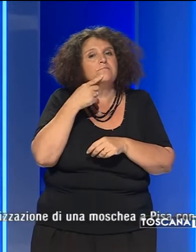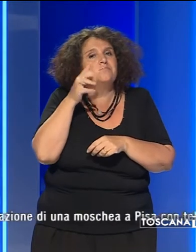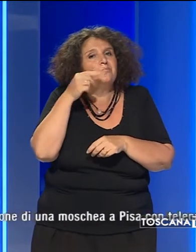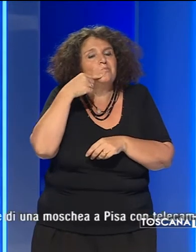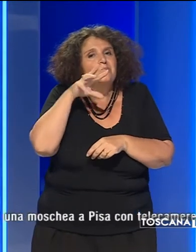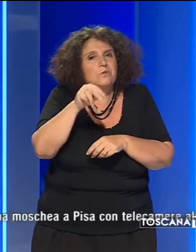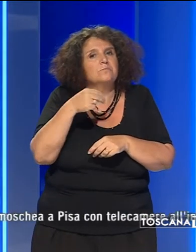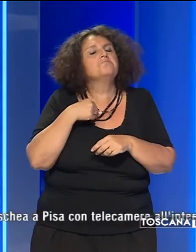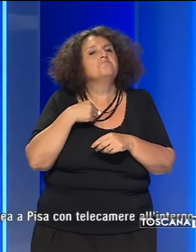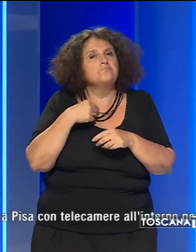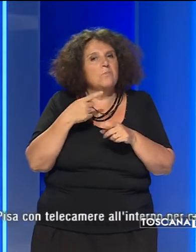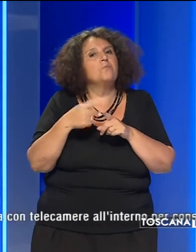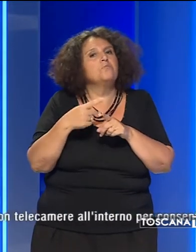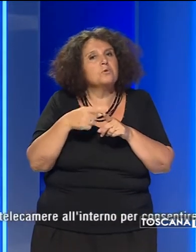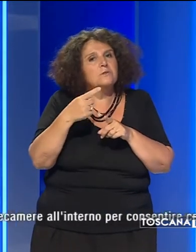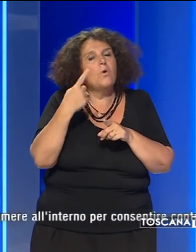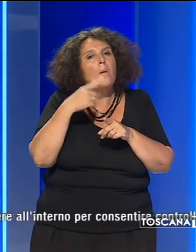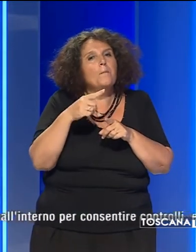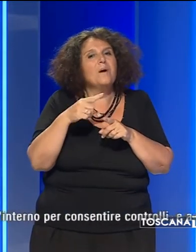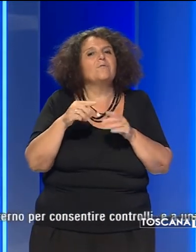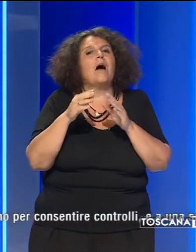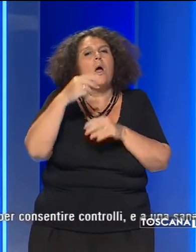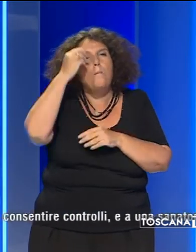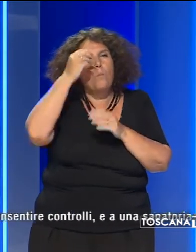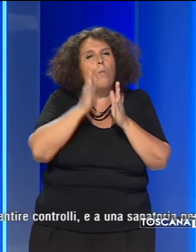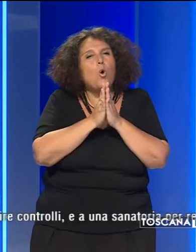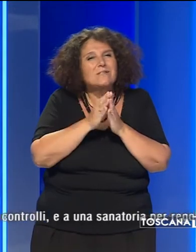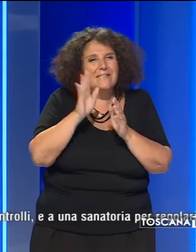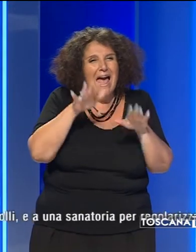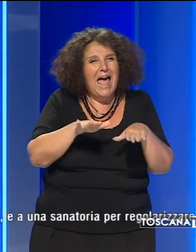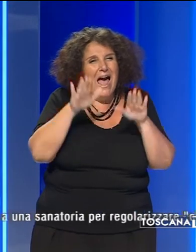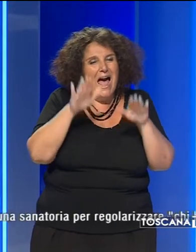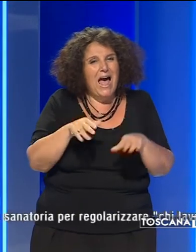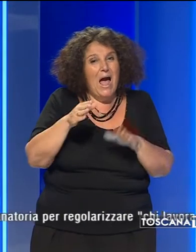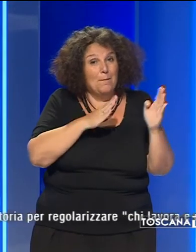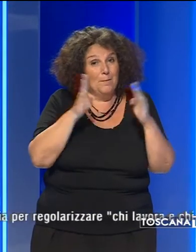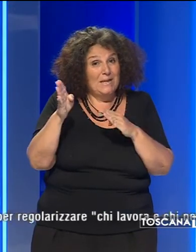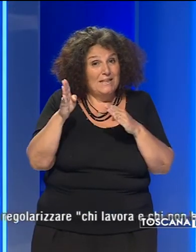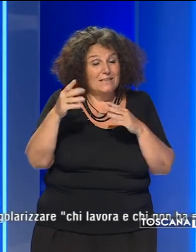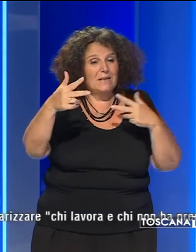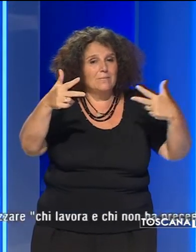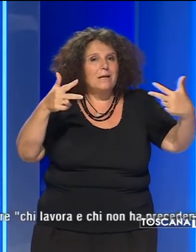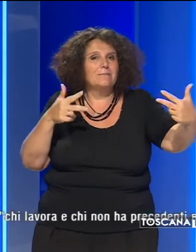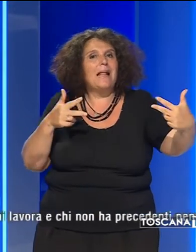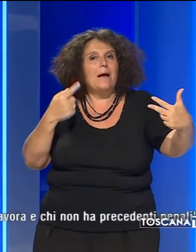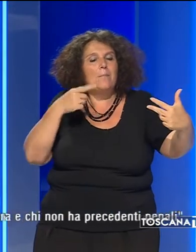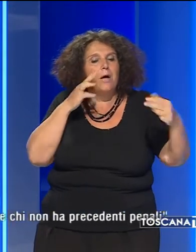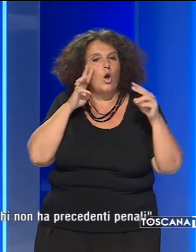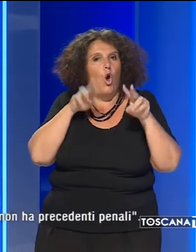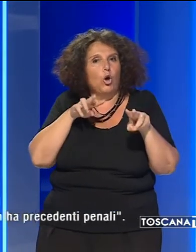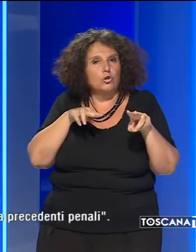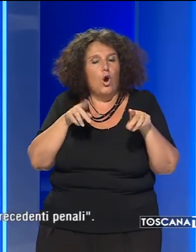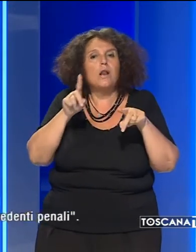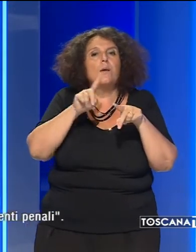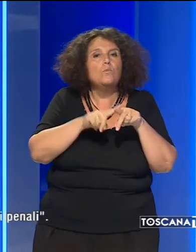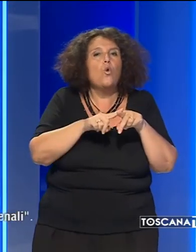alla realizzazione di una moschea a Pisa con telecamere all'interno per consentire controlli e a